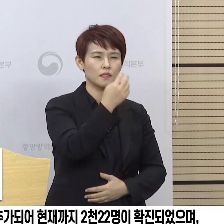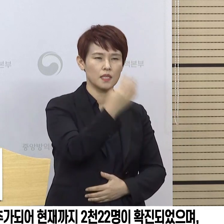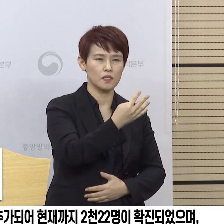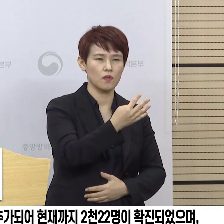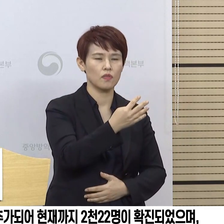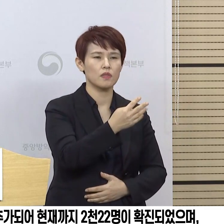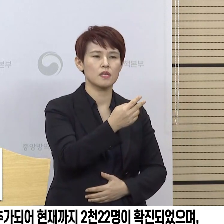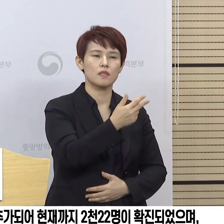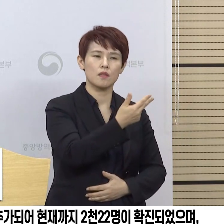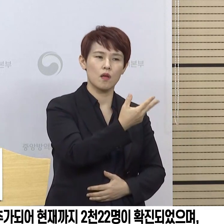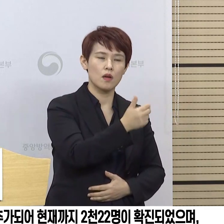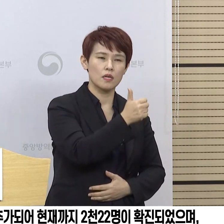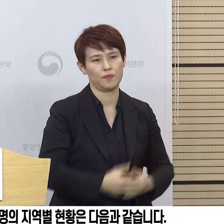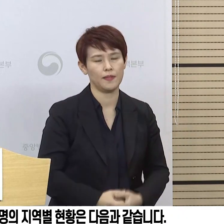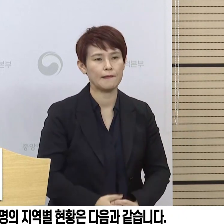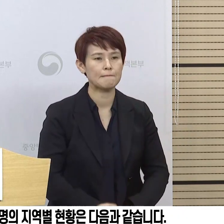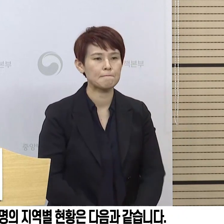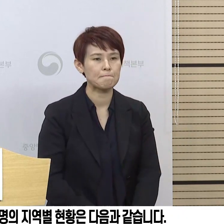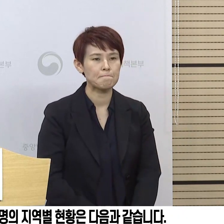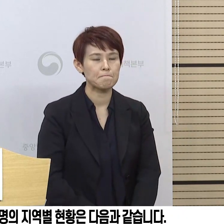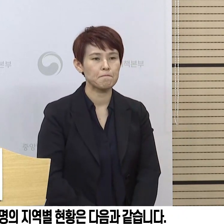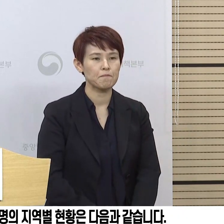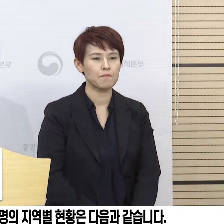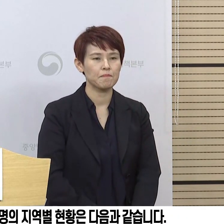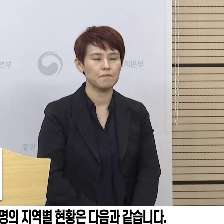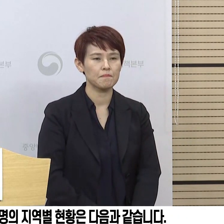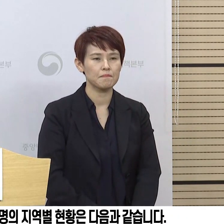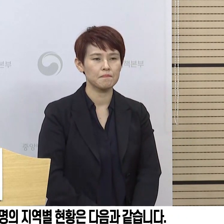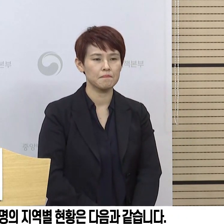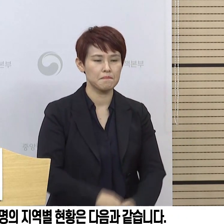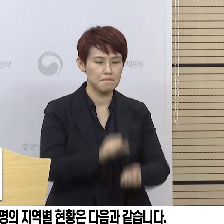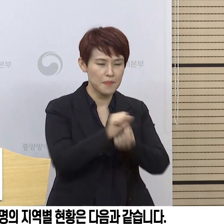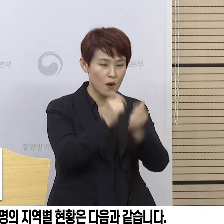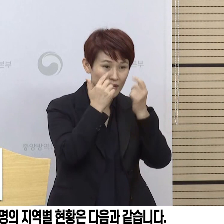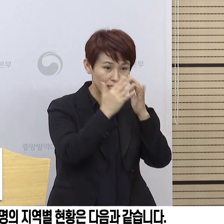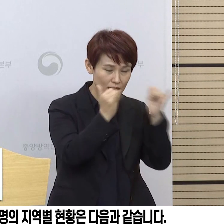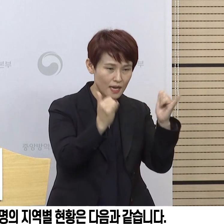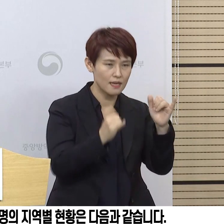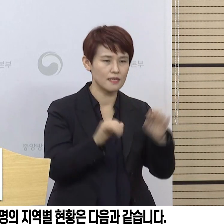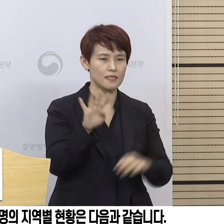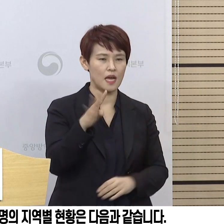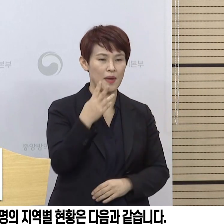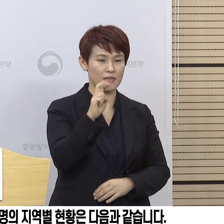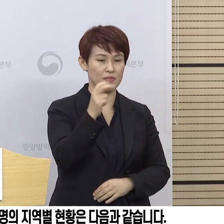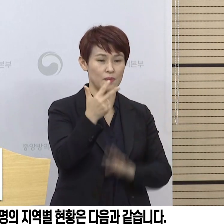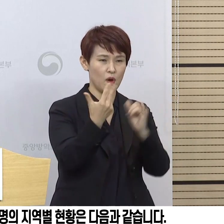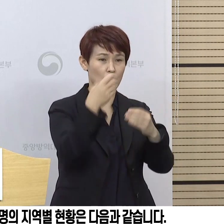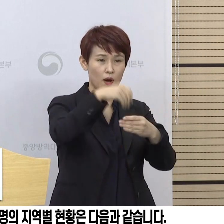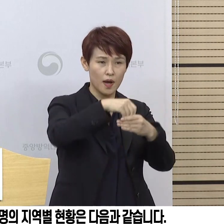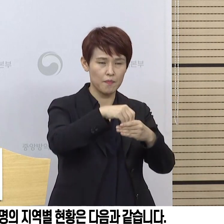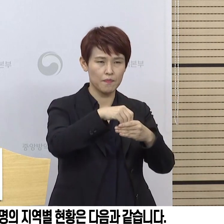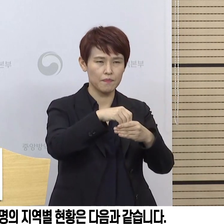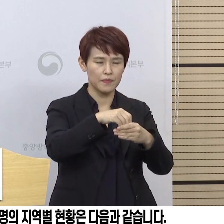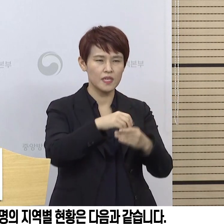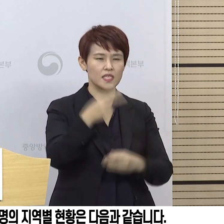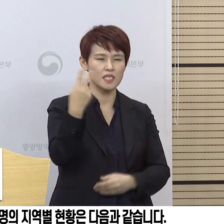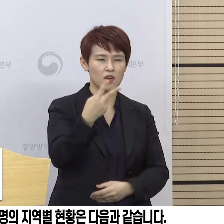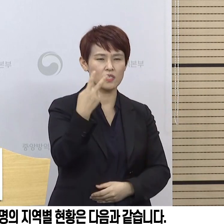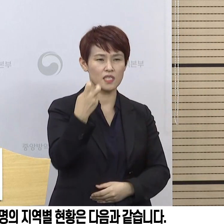검사가 진행 중입니다. 새롭게 확진된 환자 427명을 포함해서 현재까지 2